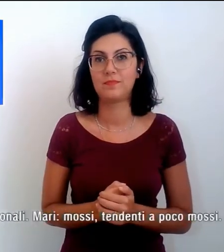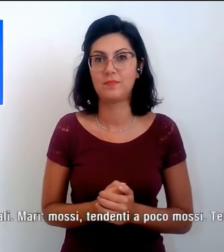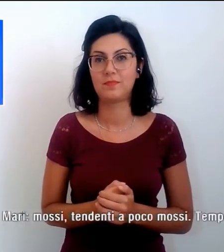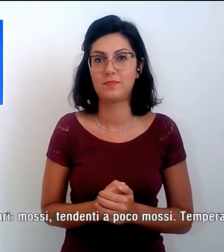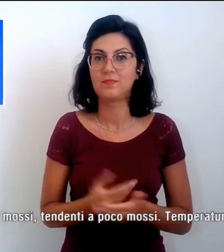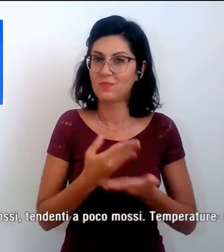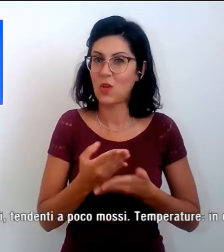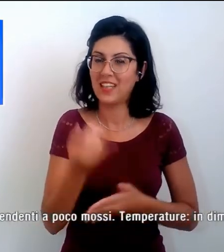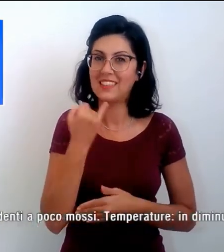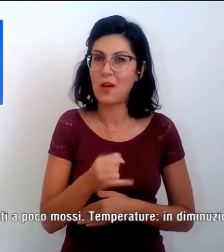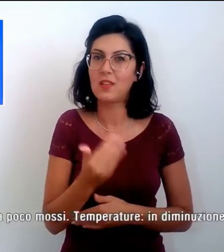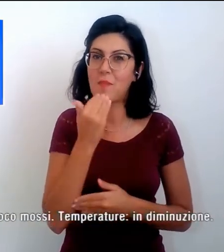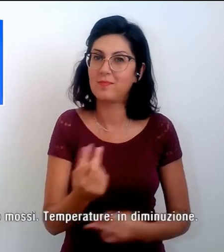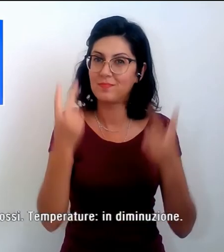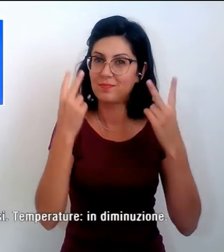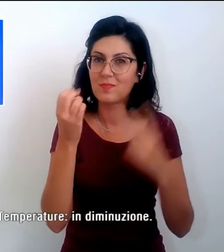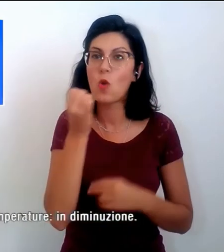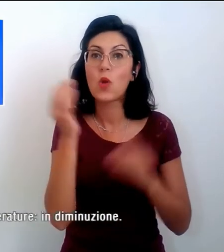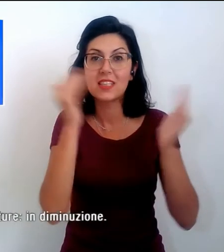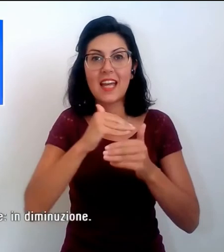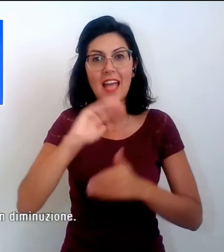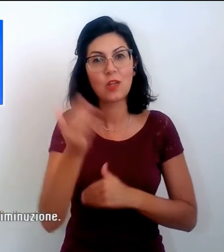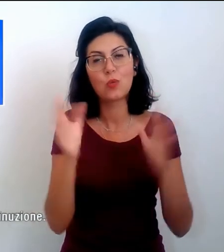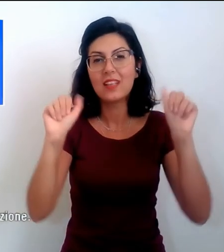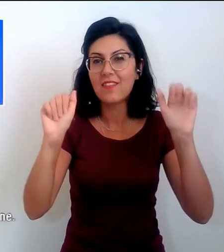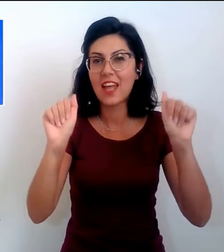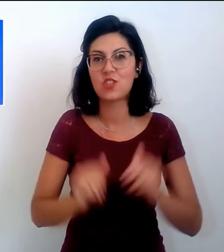Grazie per averci seguito, buona serata a tutti e arrivederci.